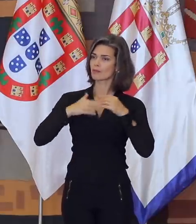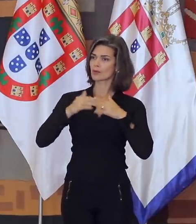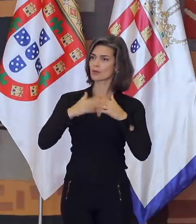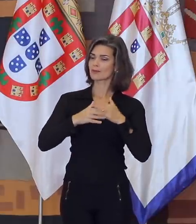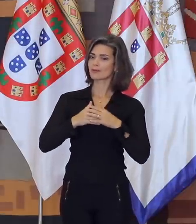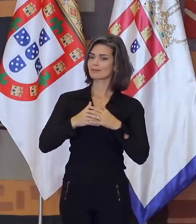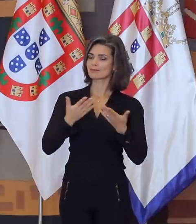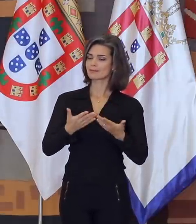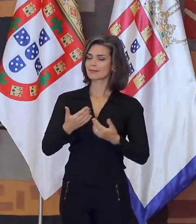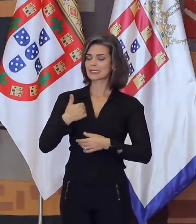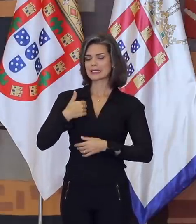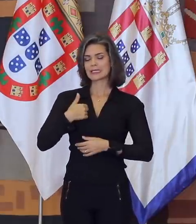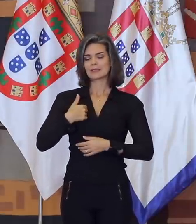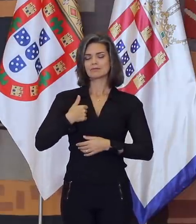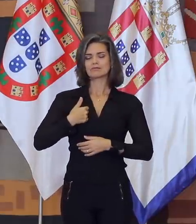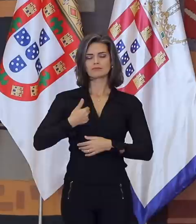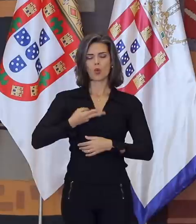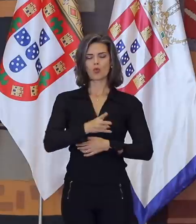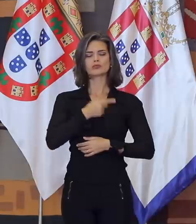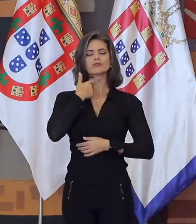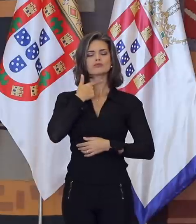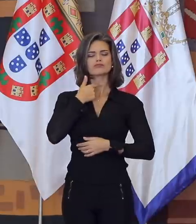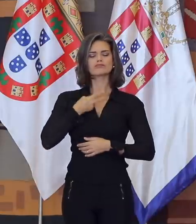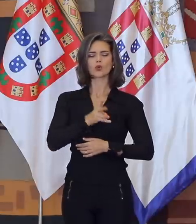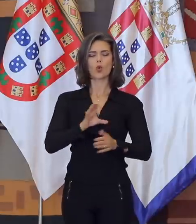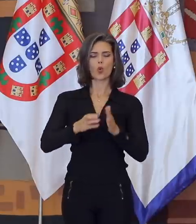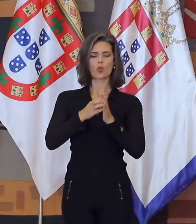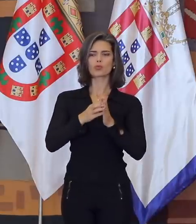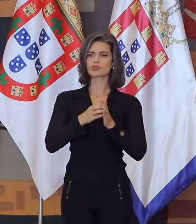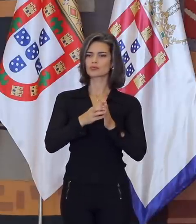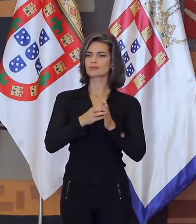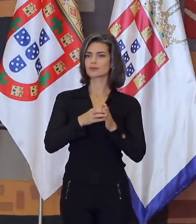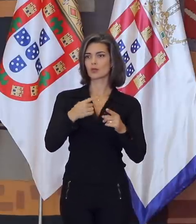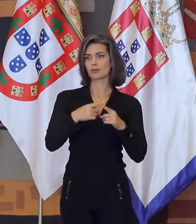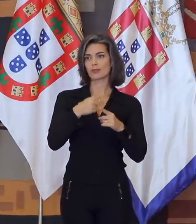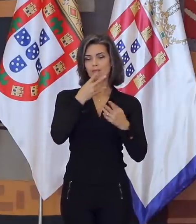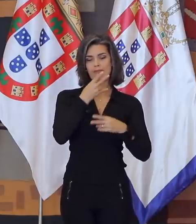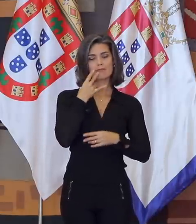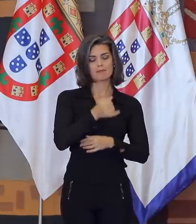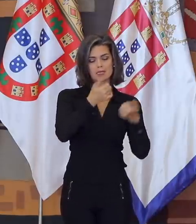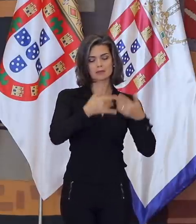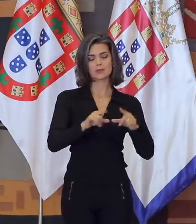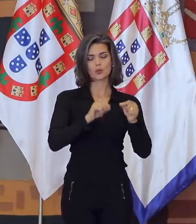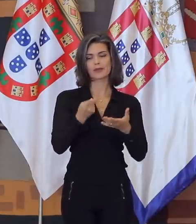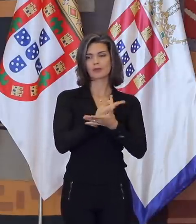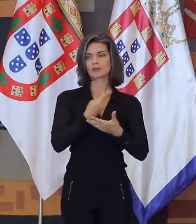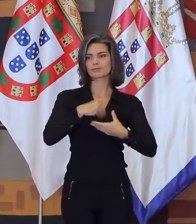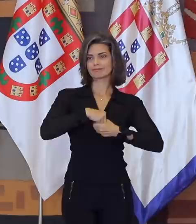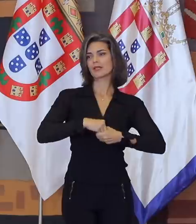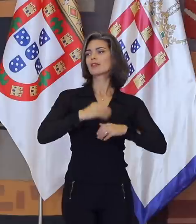eu me mantinha fiel à minha vontade de prestar o concurso. Como vei, nem assim desisti. Esses